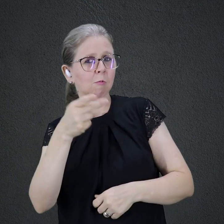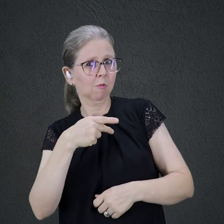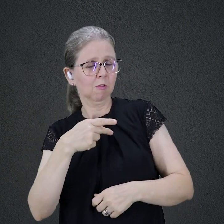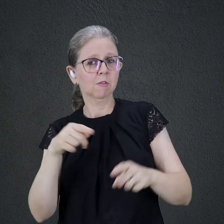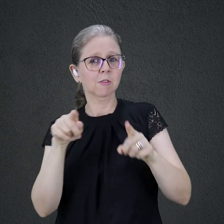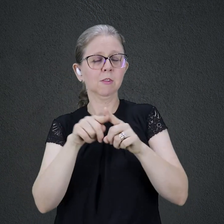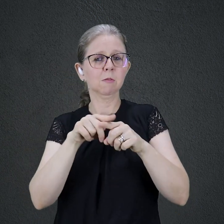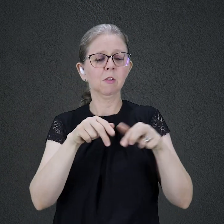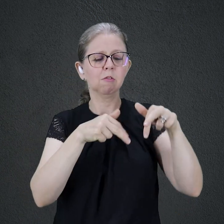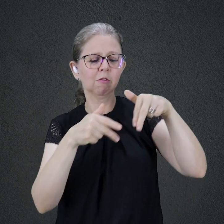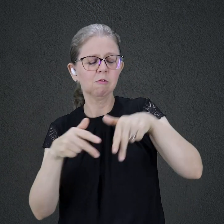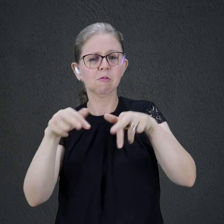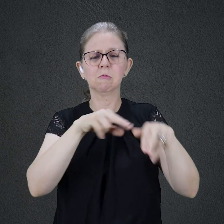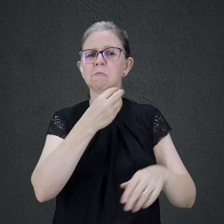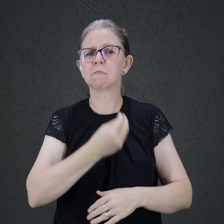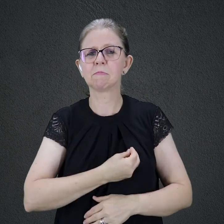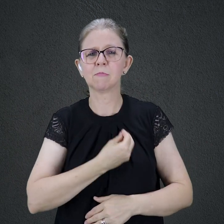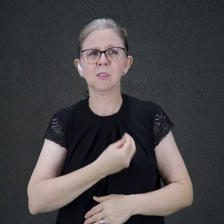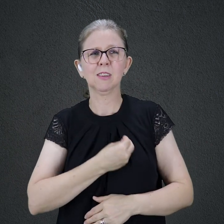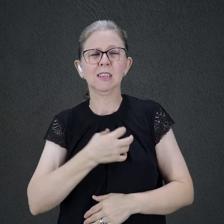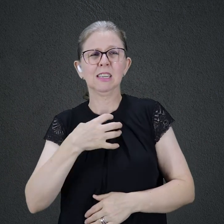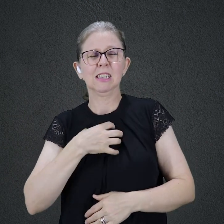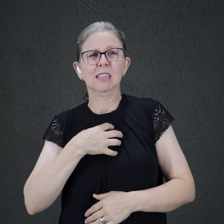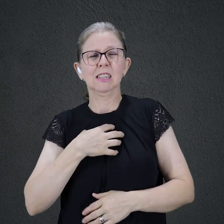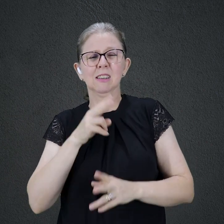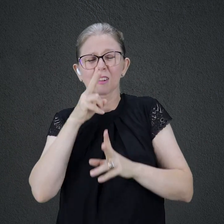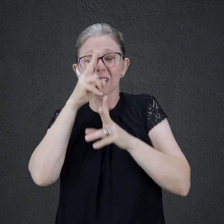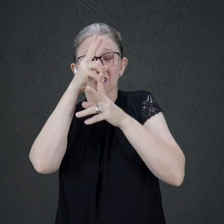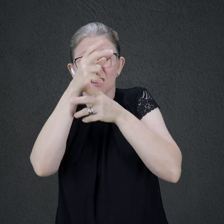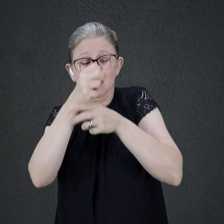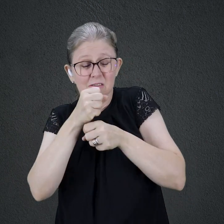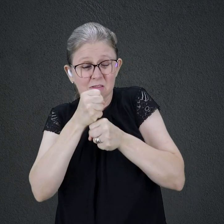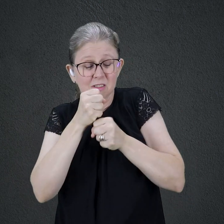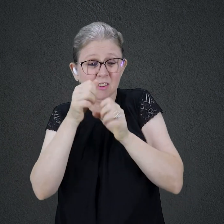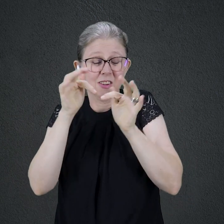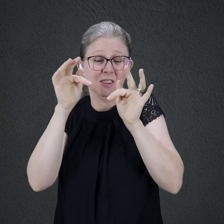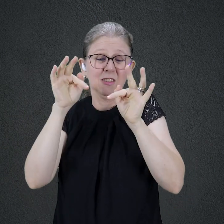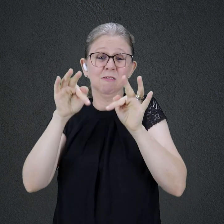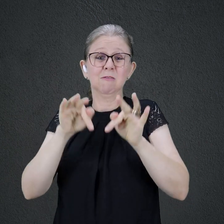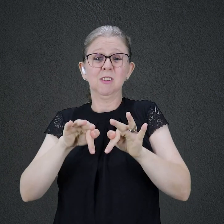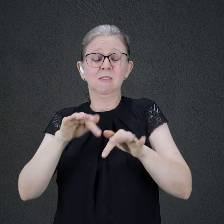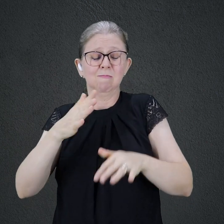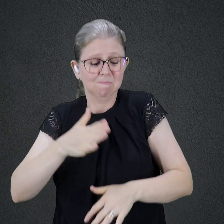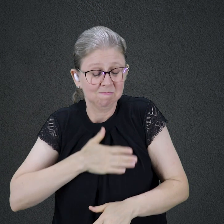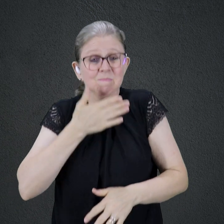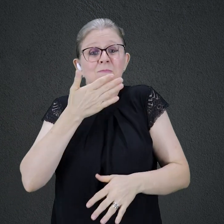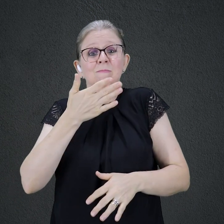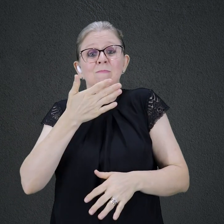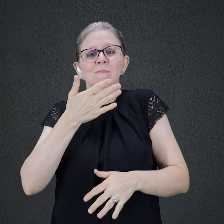se esgotam ou chegam imprevistos que nos assustam e podem nos tentar a desistir de ir